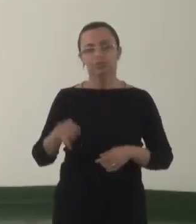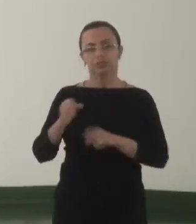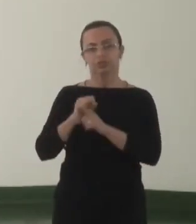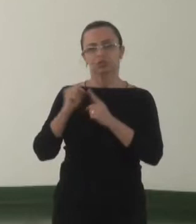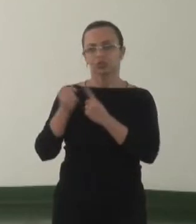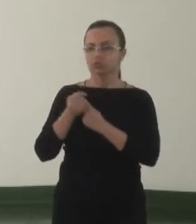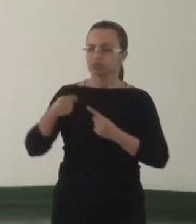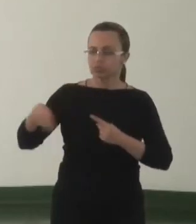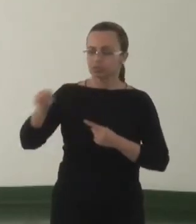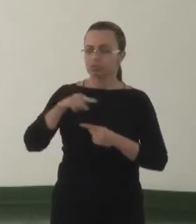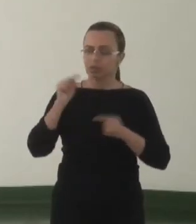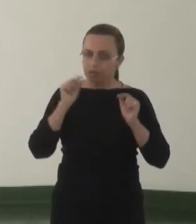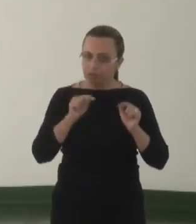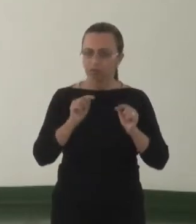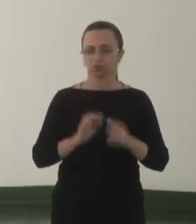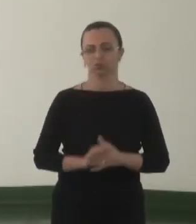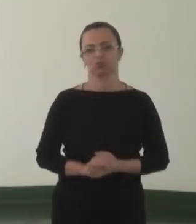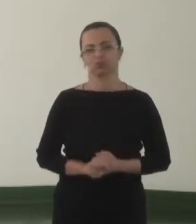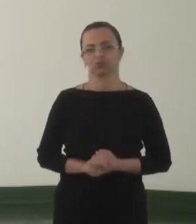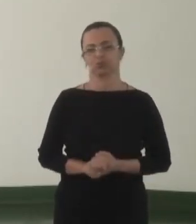é nesse ponto. Ok?